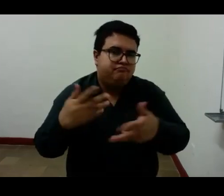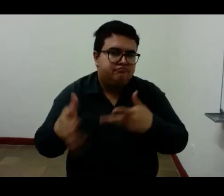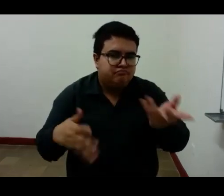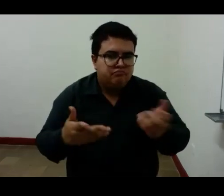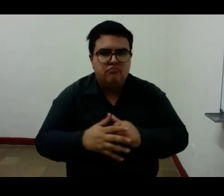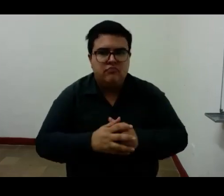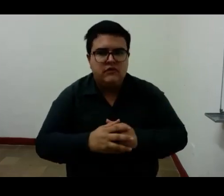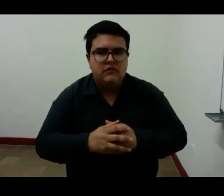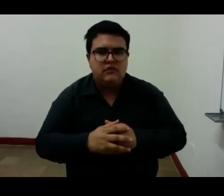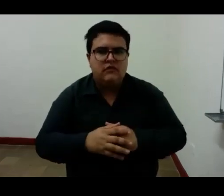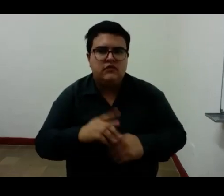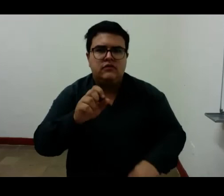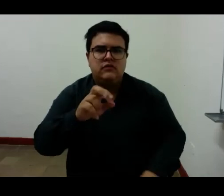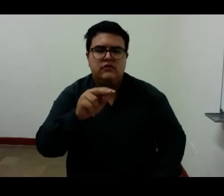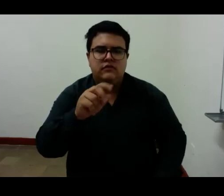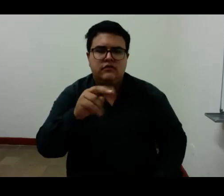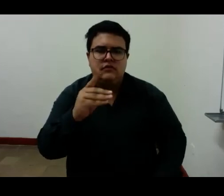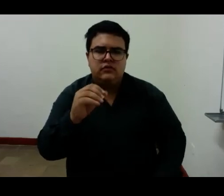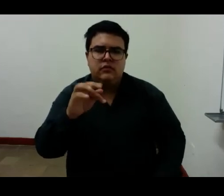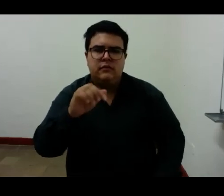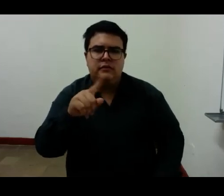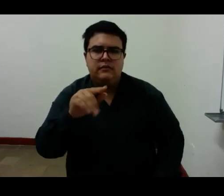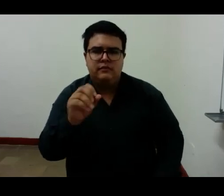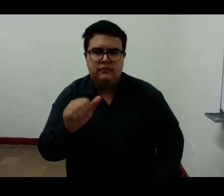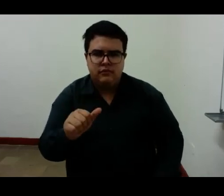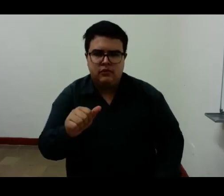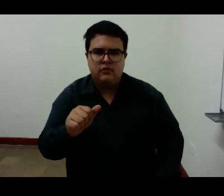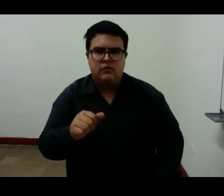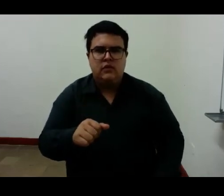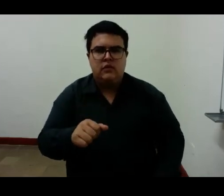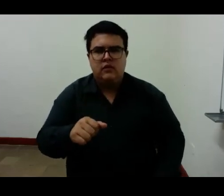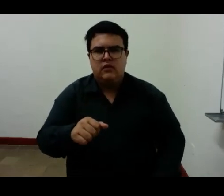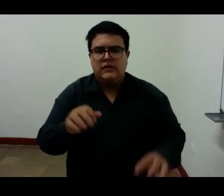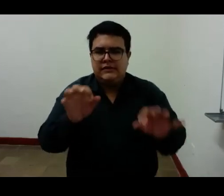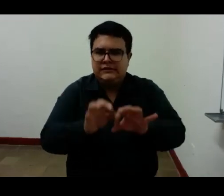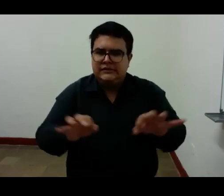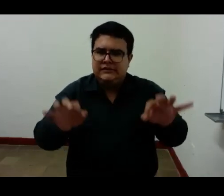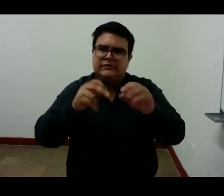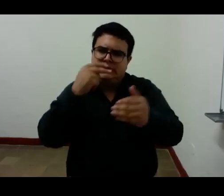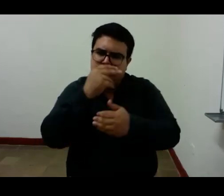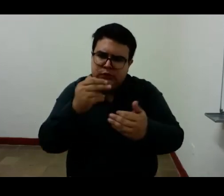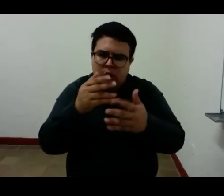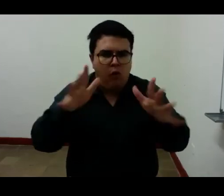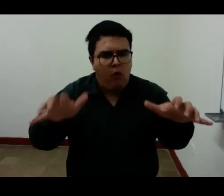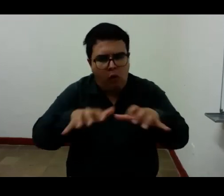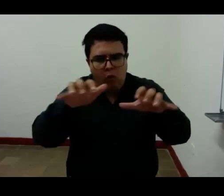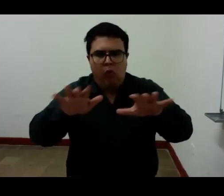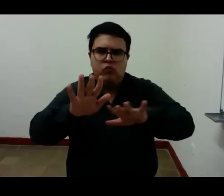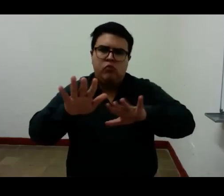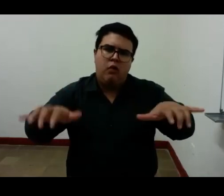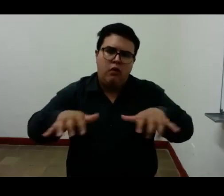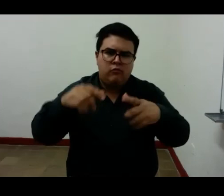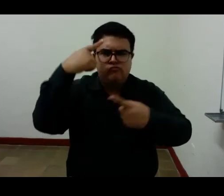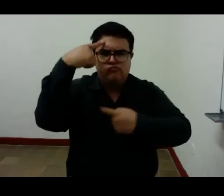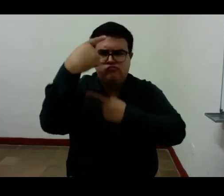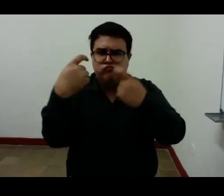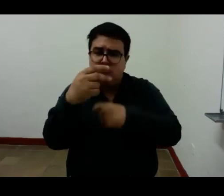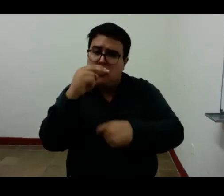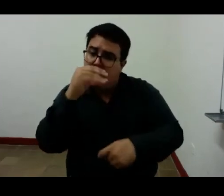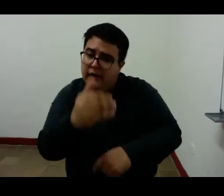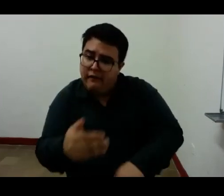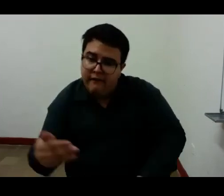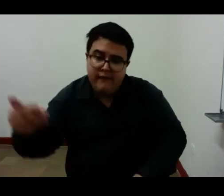Fernando Pessoa adulto niño o el niño adulto